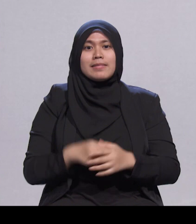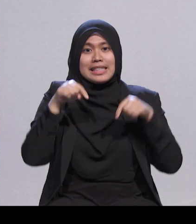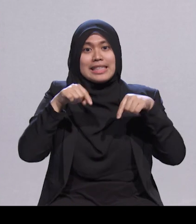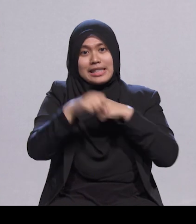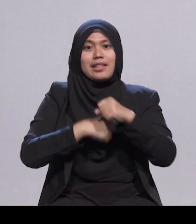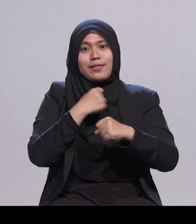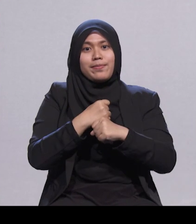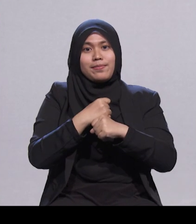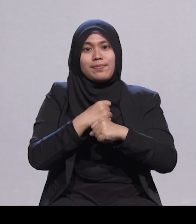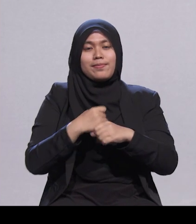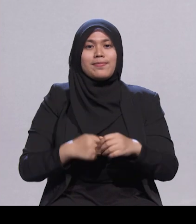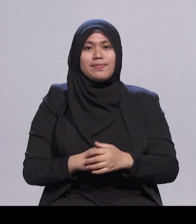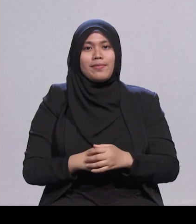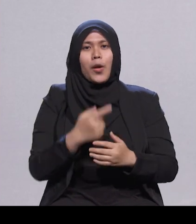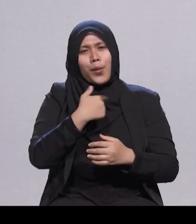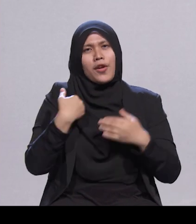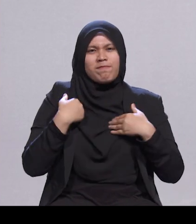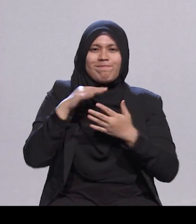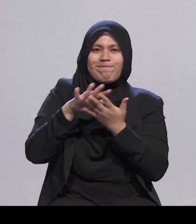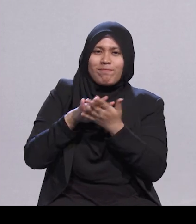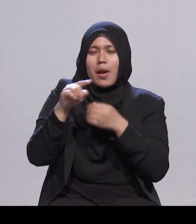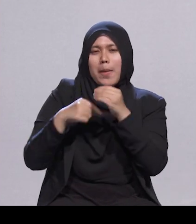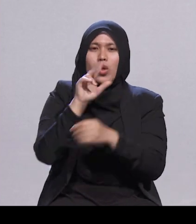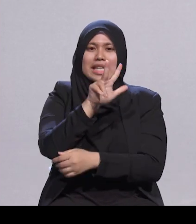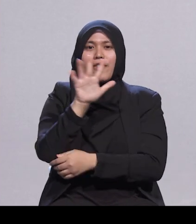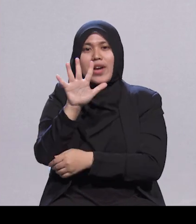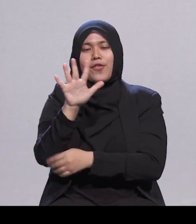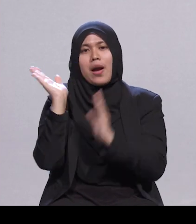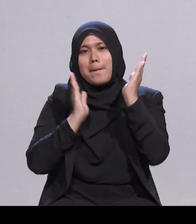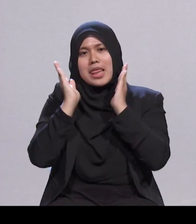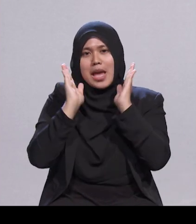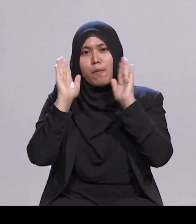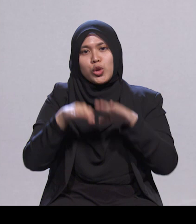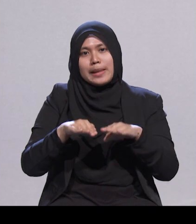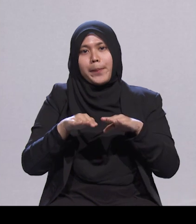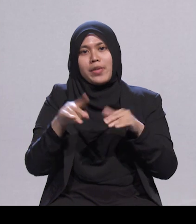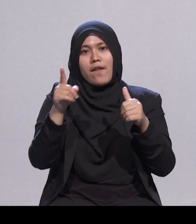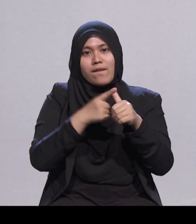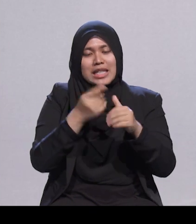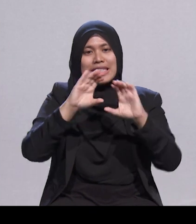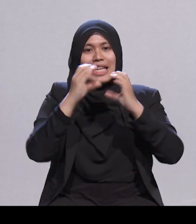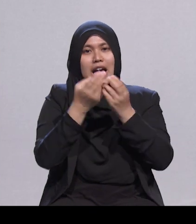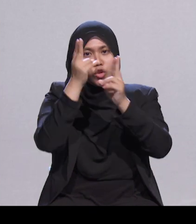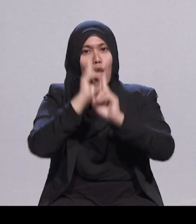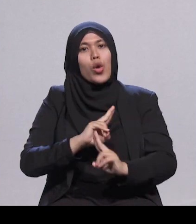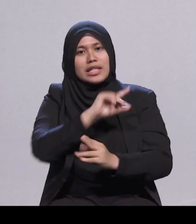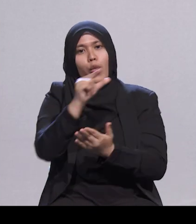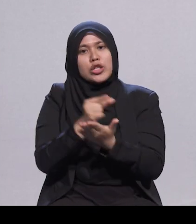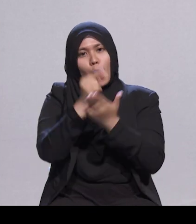kurang 35 siswaza Melayu Islam yang berjaya mendapat ijazah sarjana muda kepujian kelas pertama di